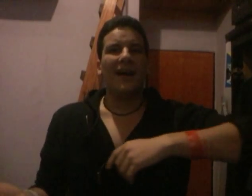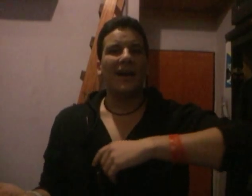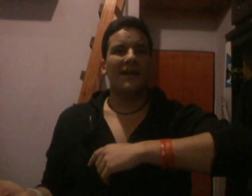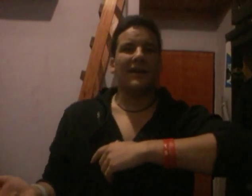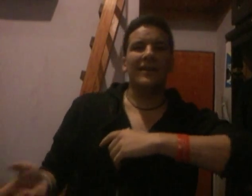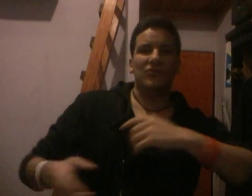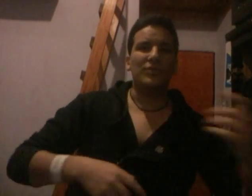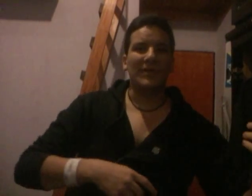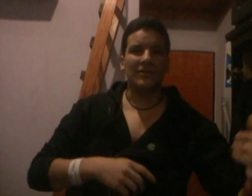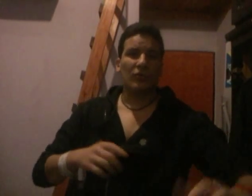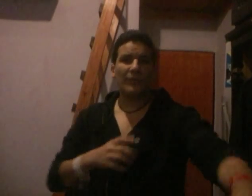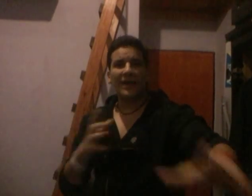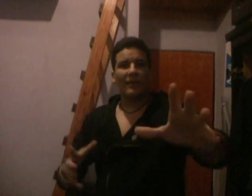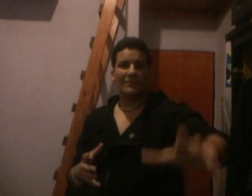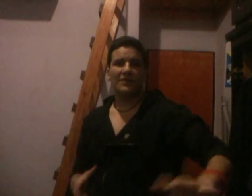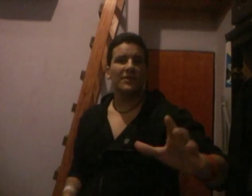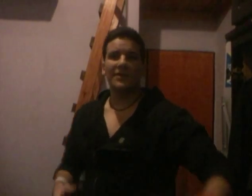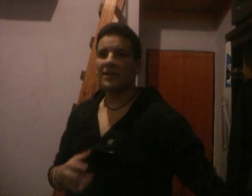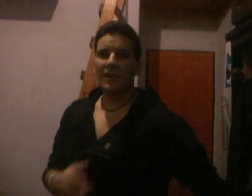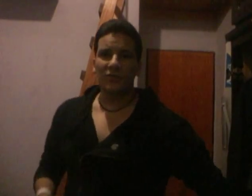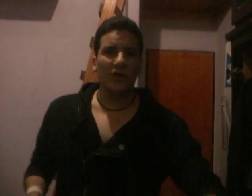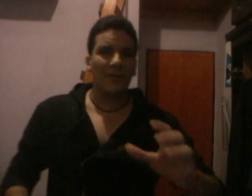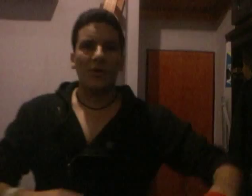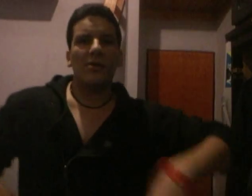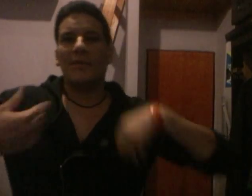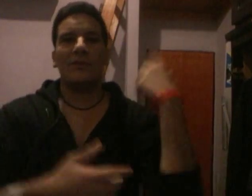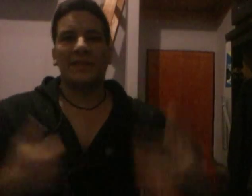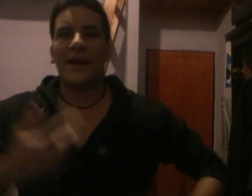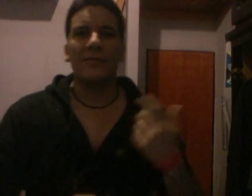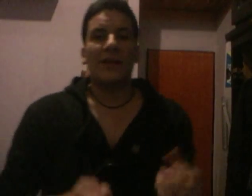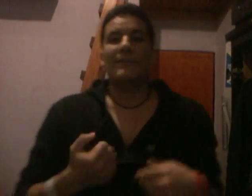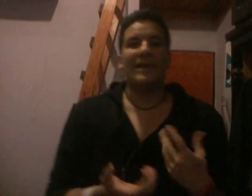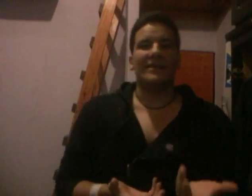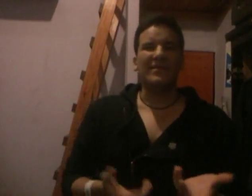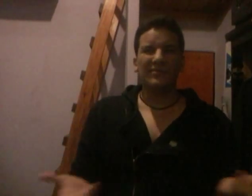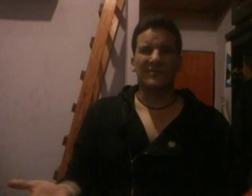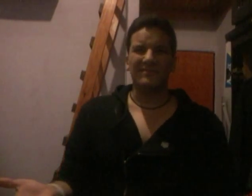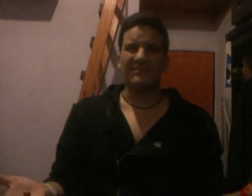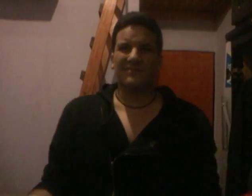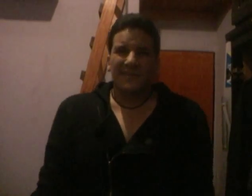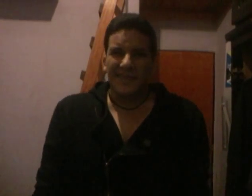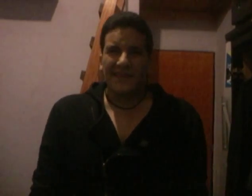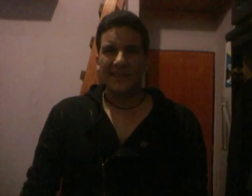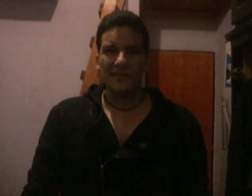Superman y dice, no, pará Batman, ayudame, voy a ver, Batman le empieza a la cago y ahí pelean. Es como, ¿qué es esto?